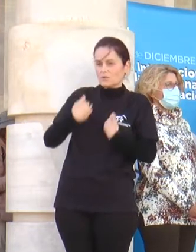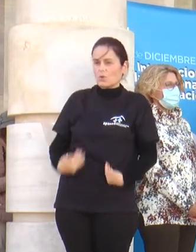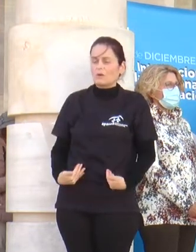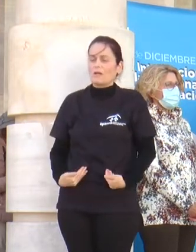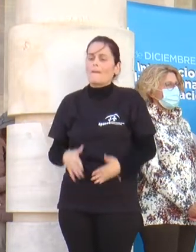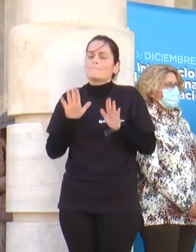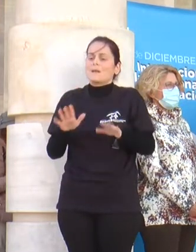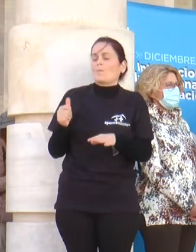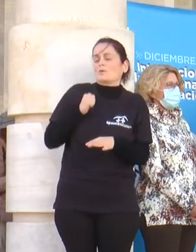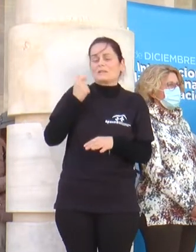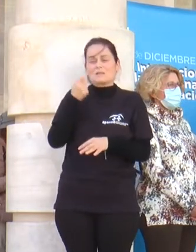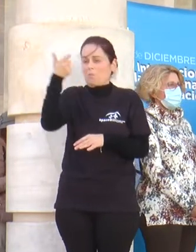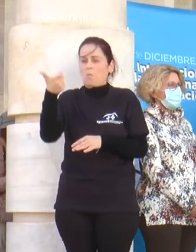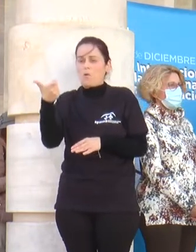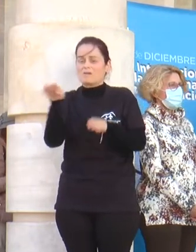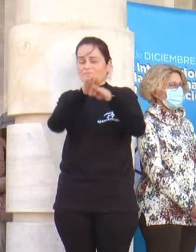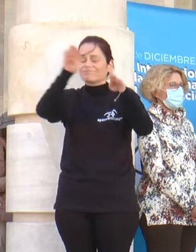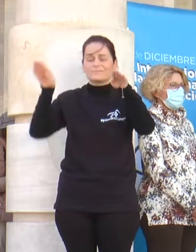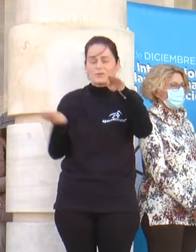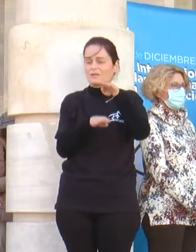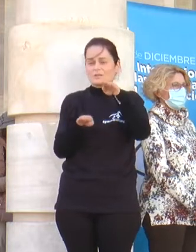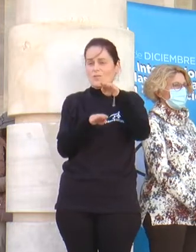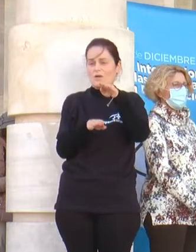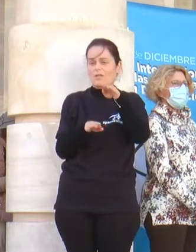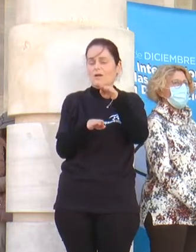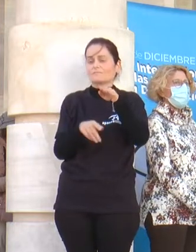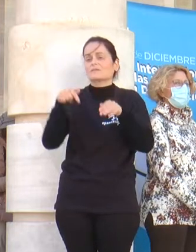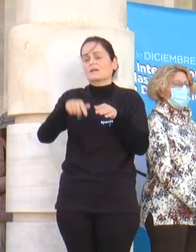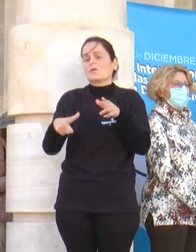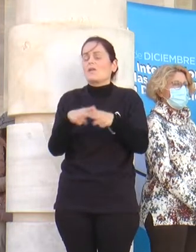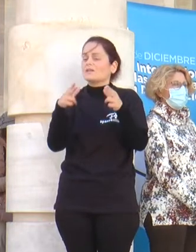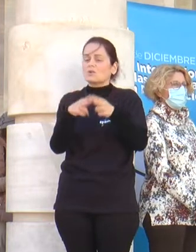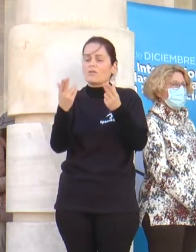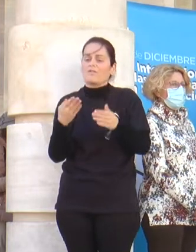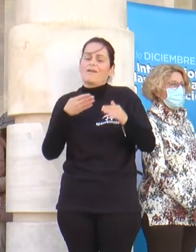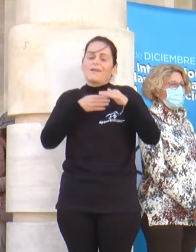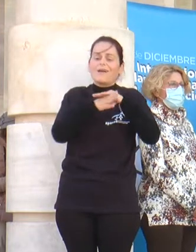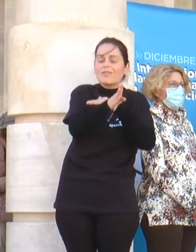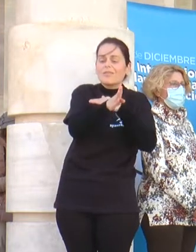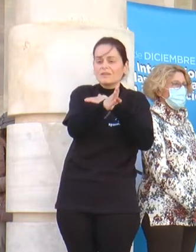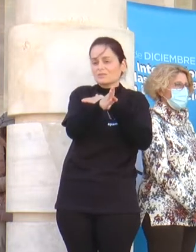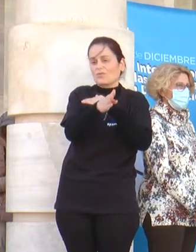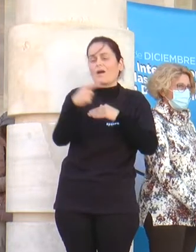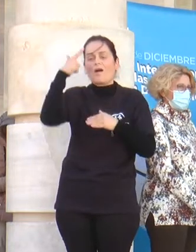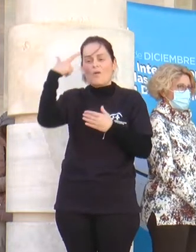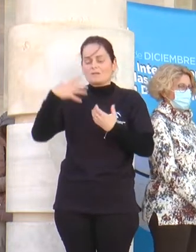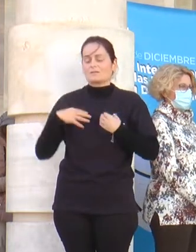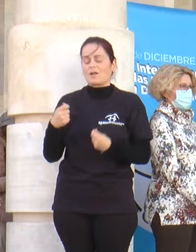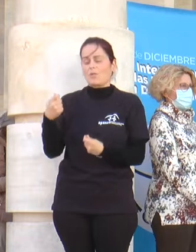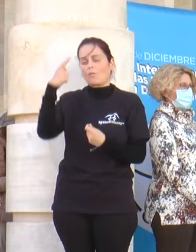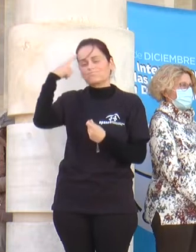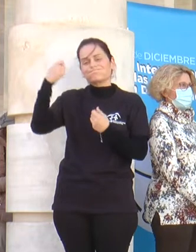escasez de oportunidades y la desigualdad que predomina en la sociedad dificulta lograr el acceso equitativo a una salud mental de calidad.